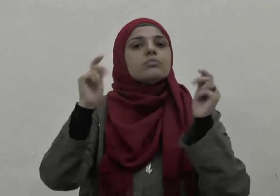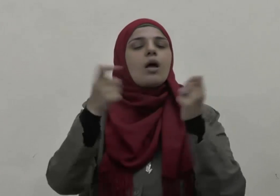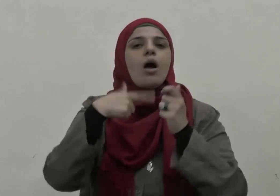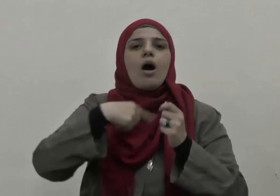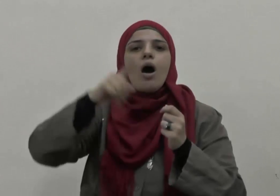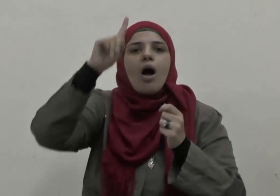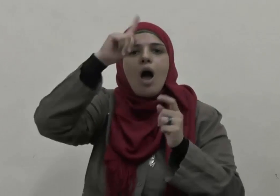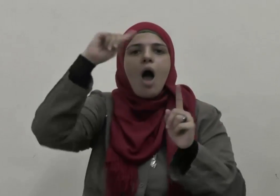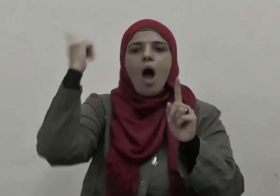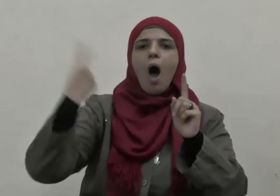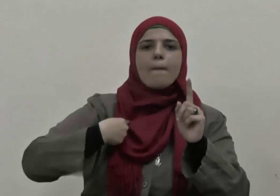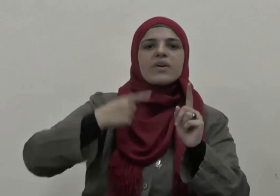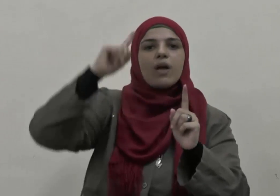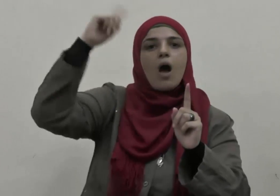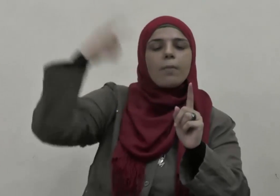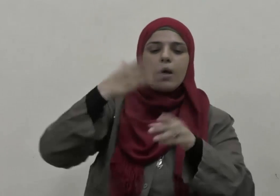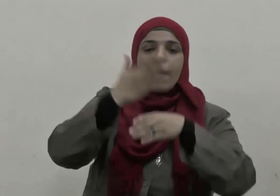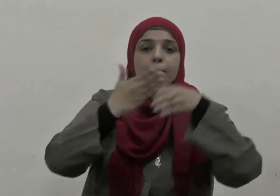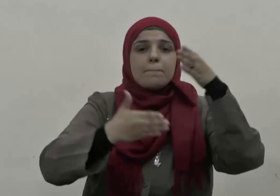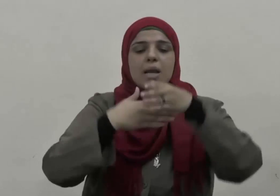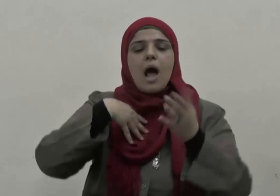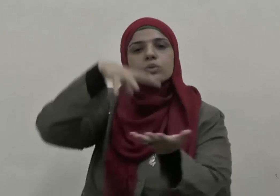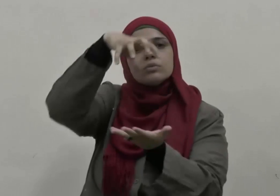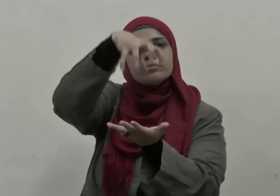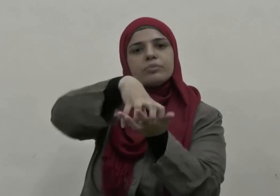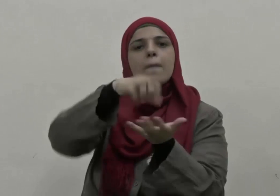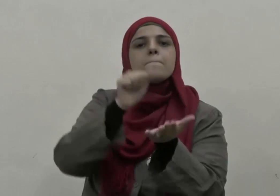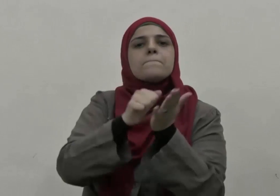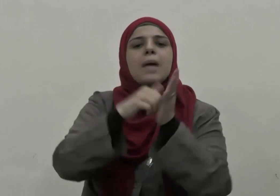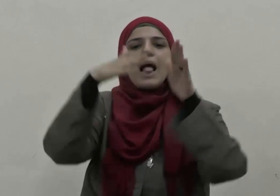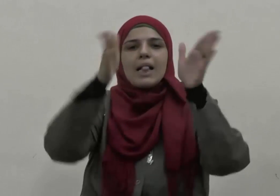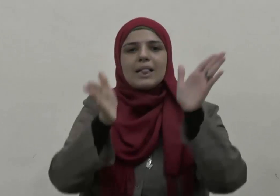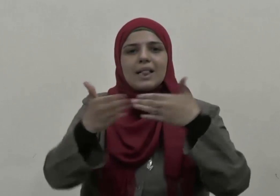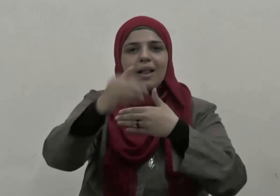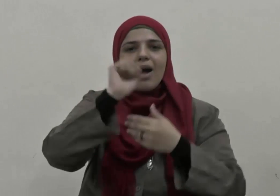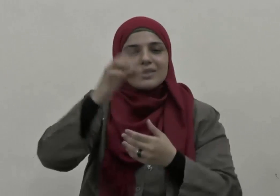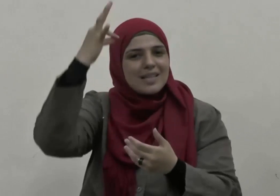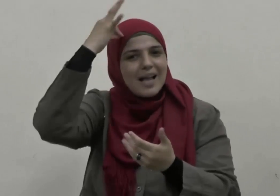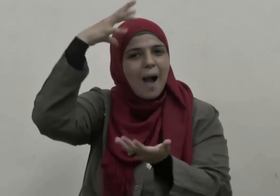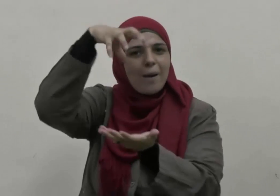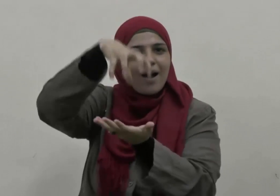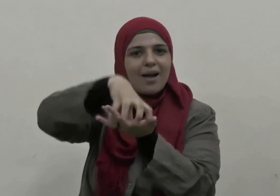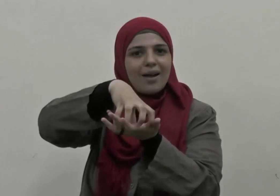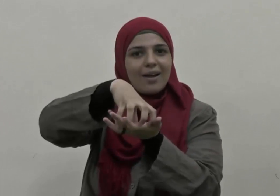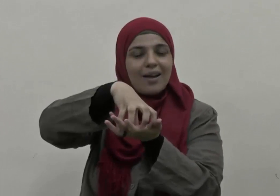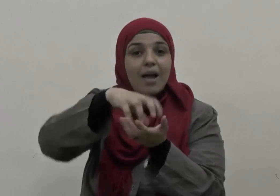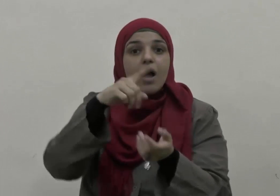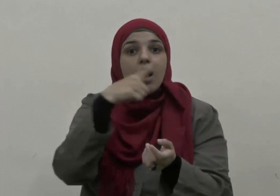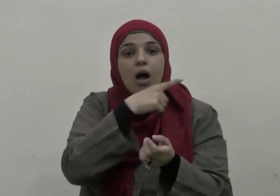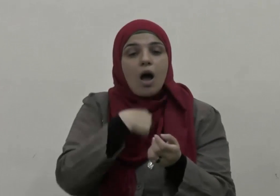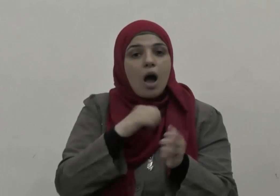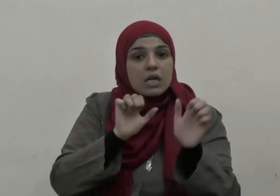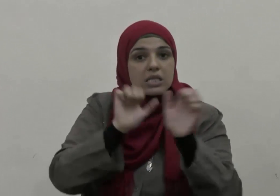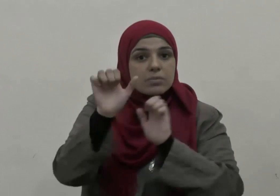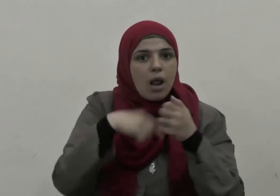فإن الله أمرني أن أبني هاهنا بيتا فعند ذلك رفع